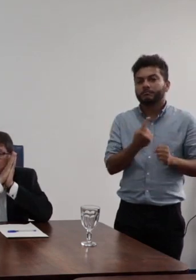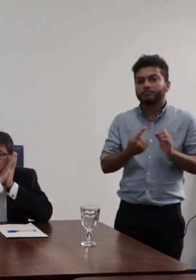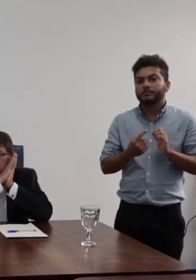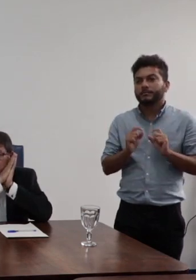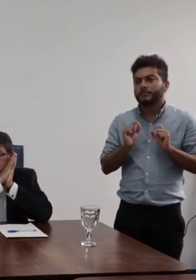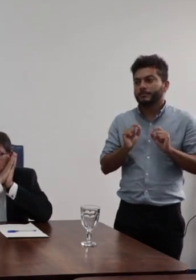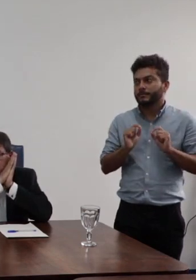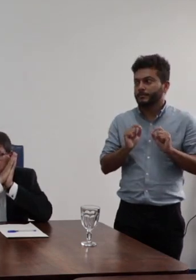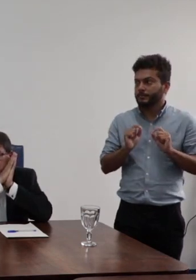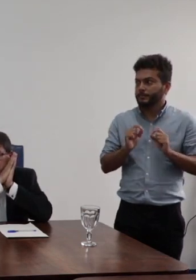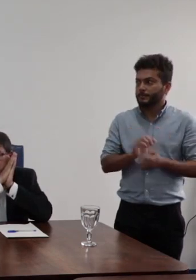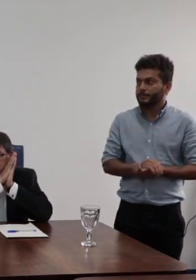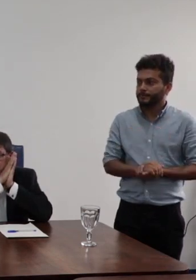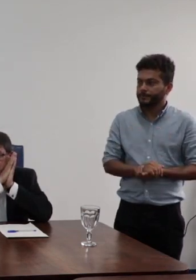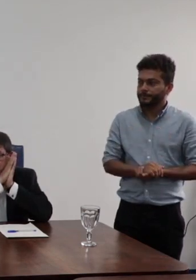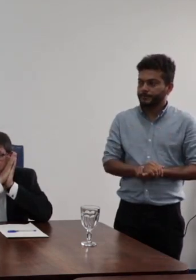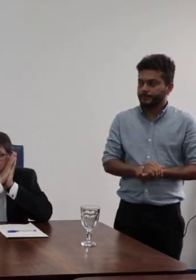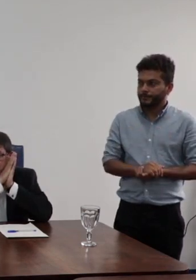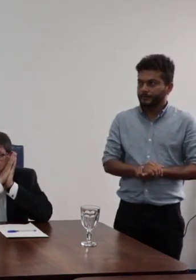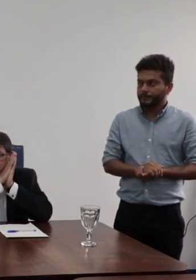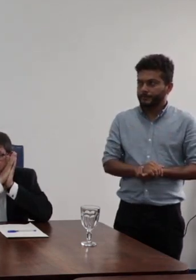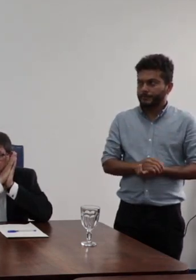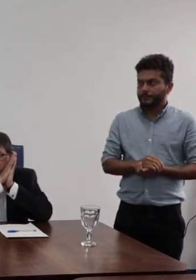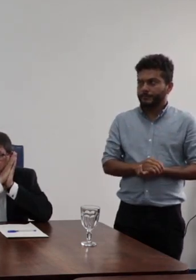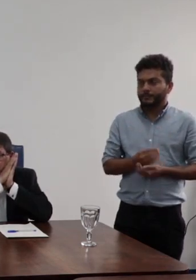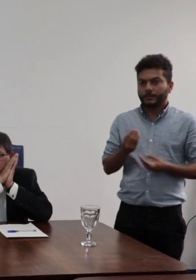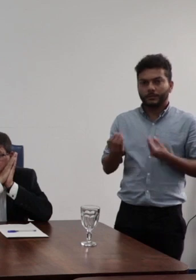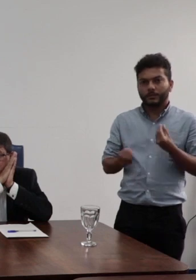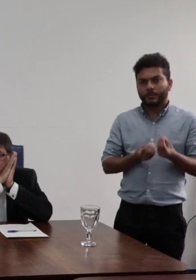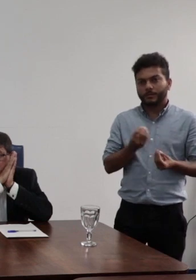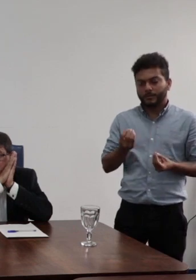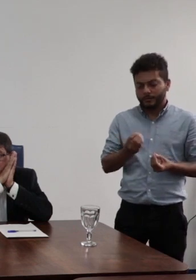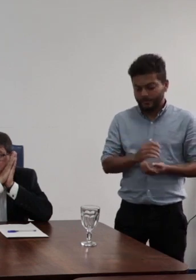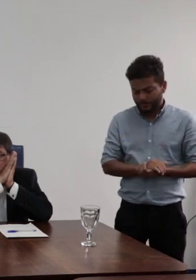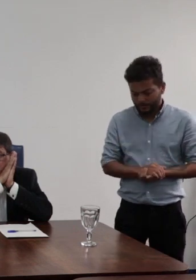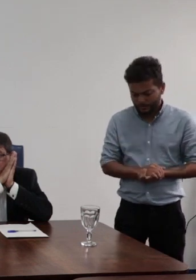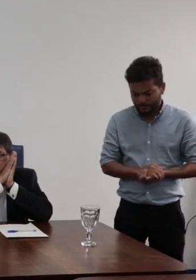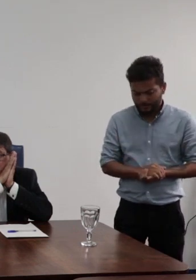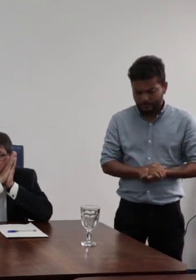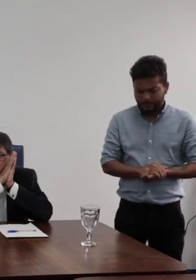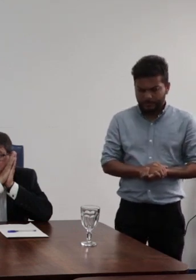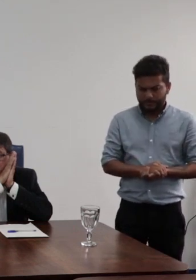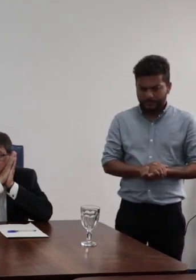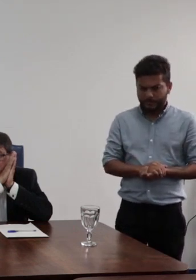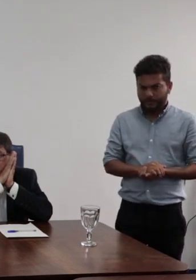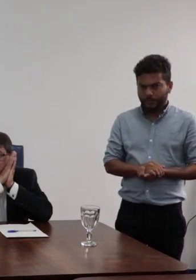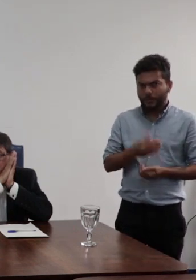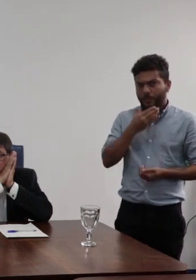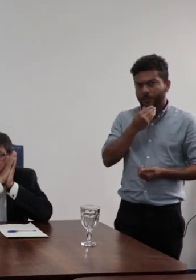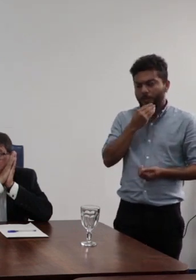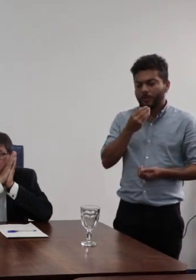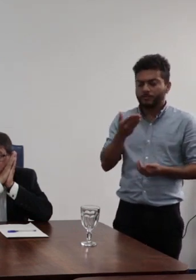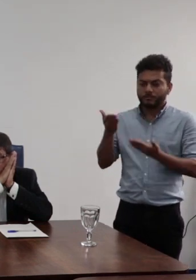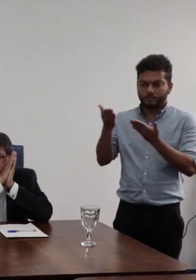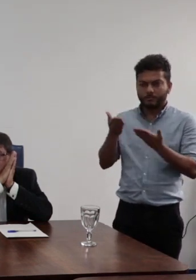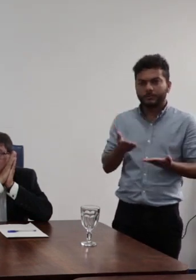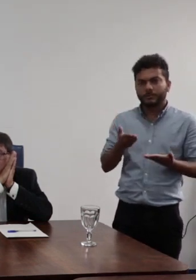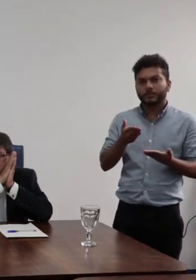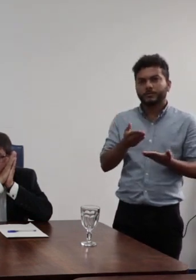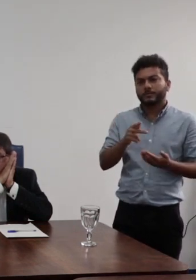o pro-retor de planejamento da Universidade Federal do Cariri, o professor Juscelino